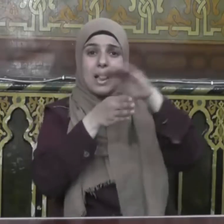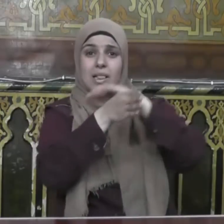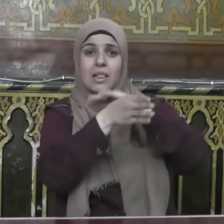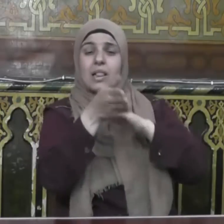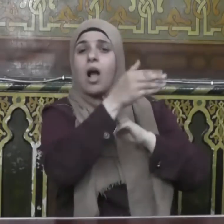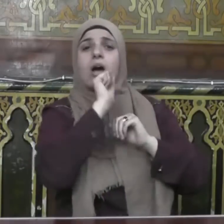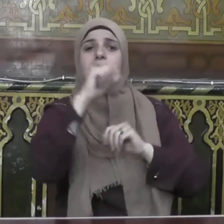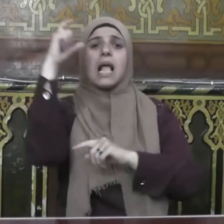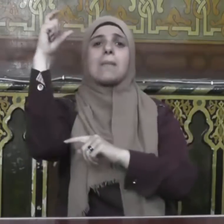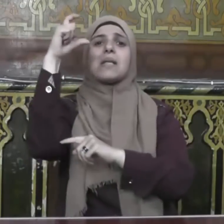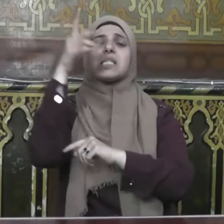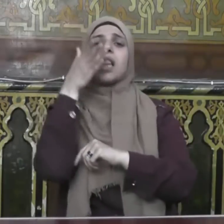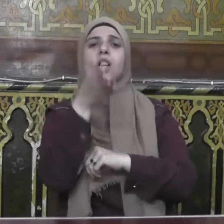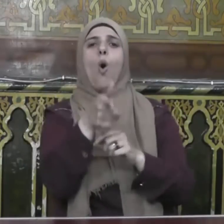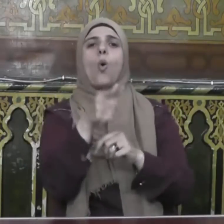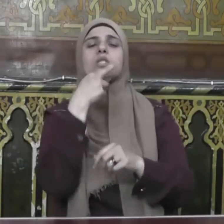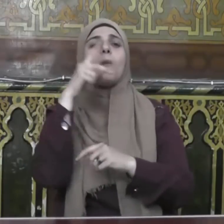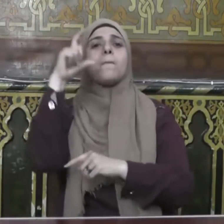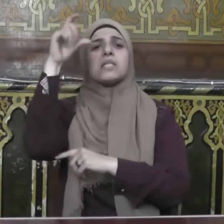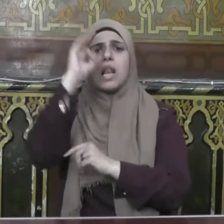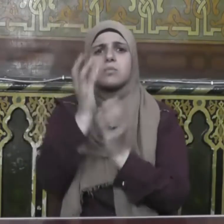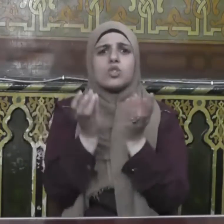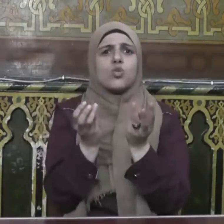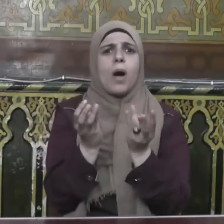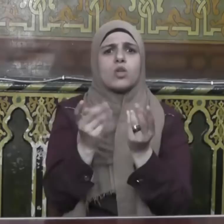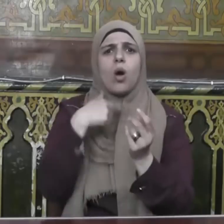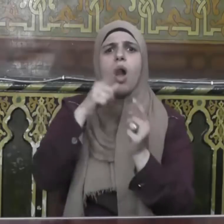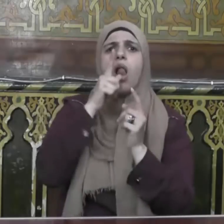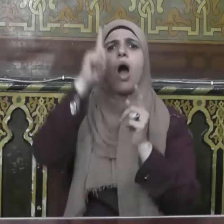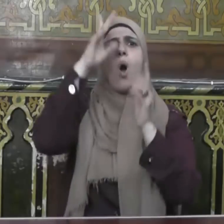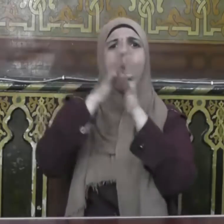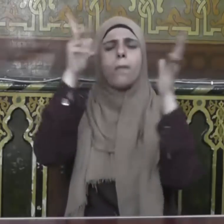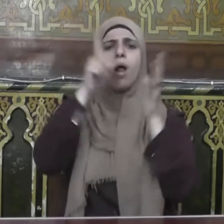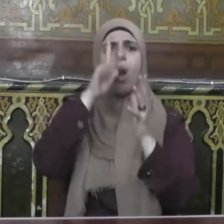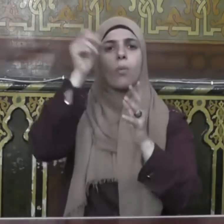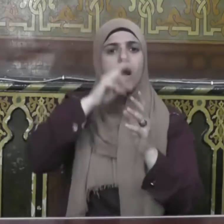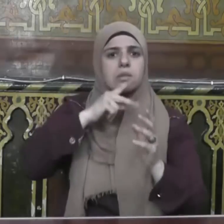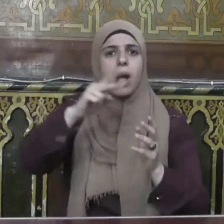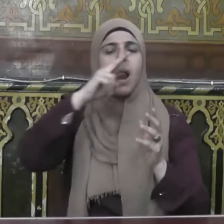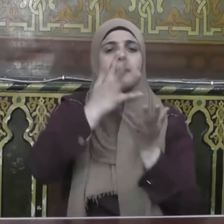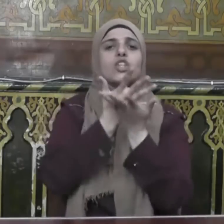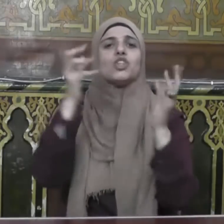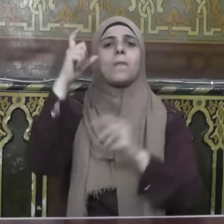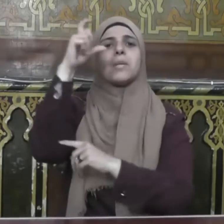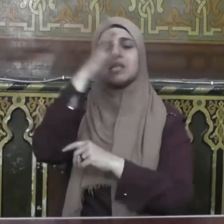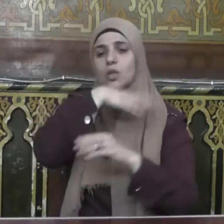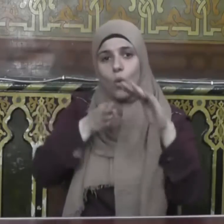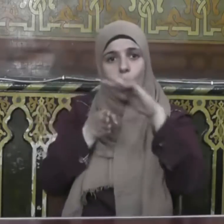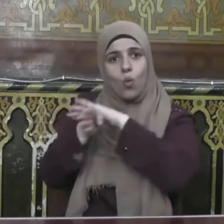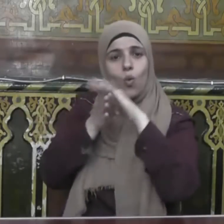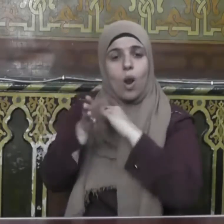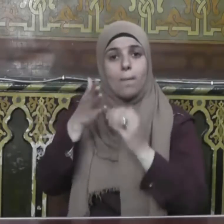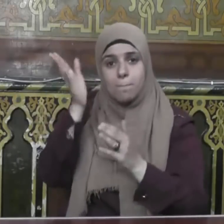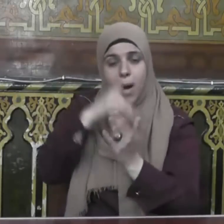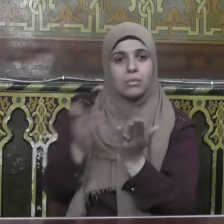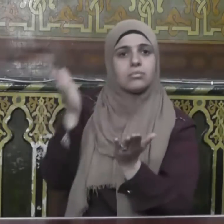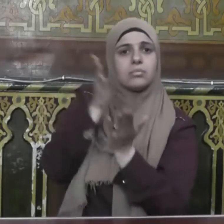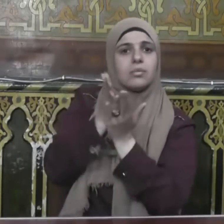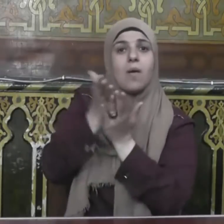ويذكر فيها اسمه وسبح له فيها بالغدو والآصال رجال لا تلهيهم تجارة ولا بيع